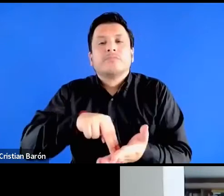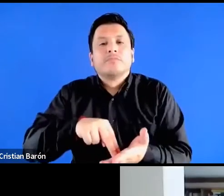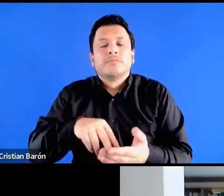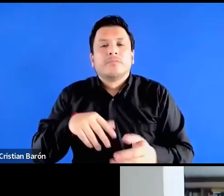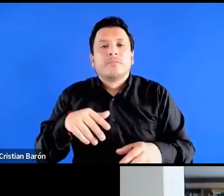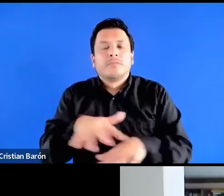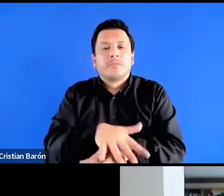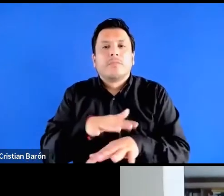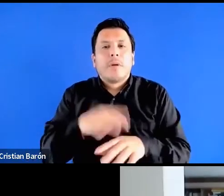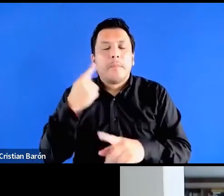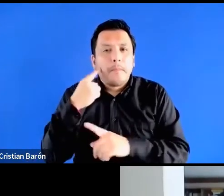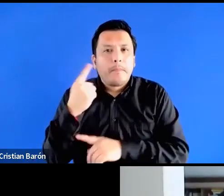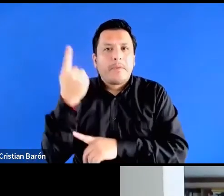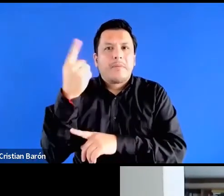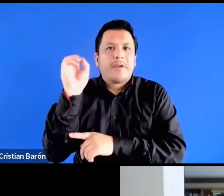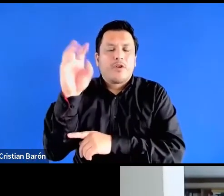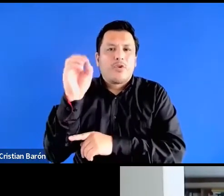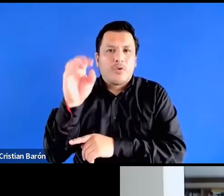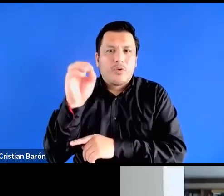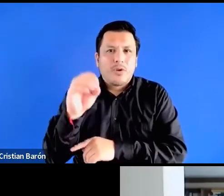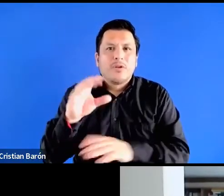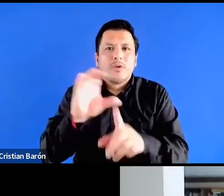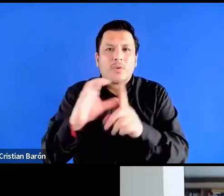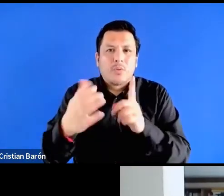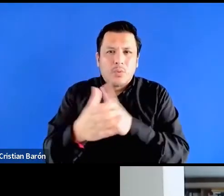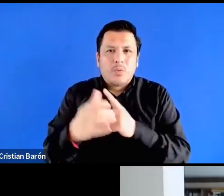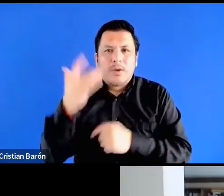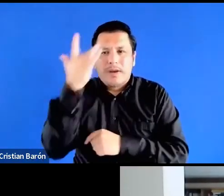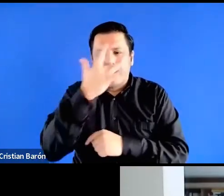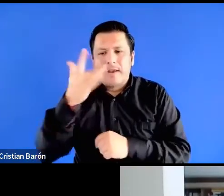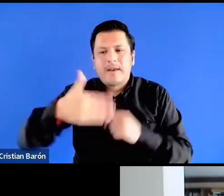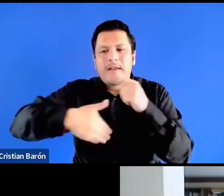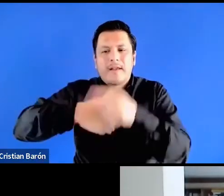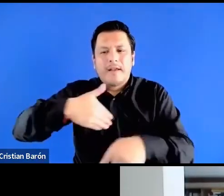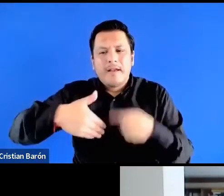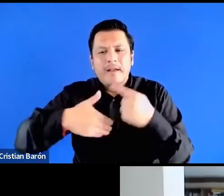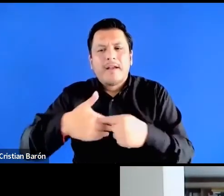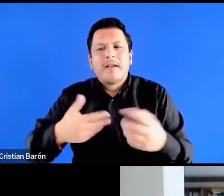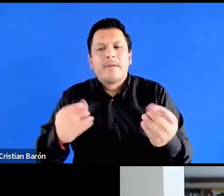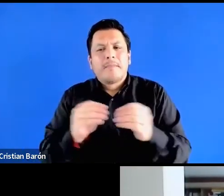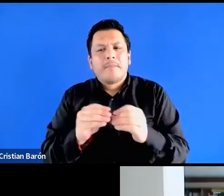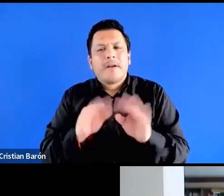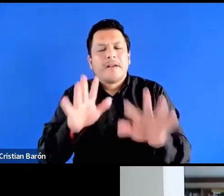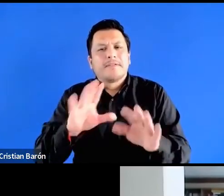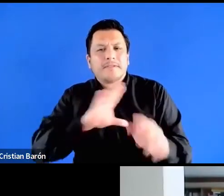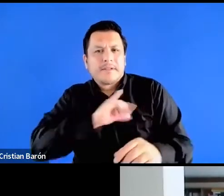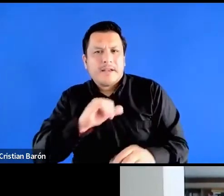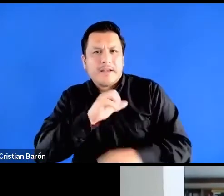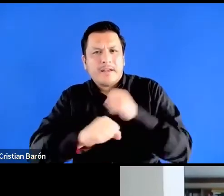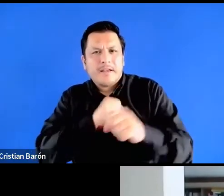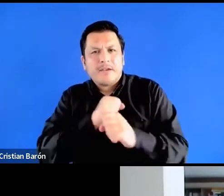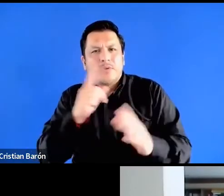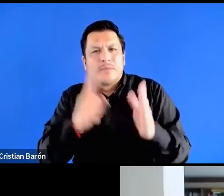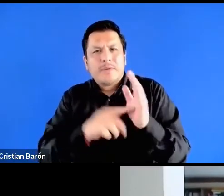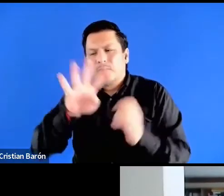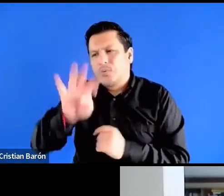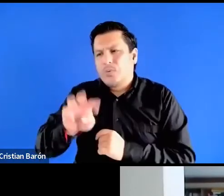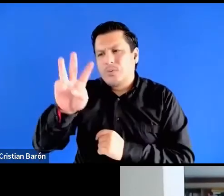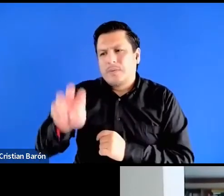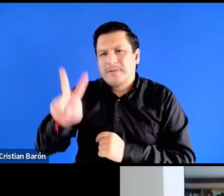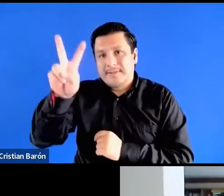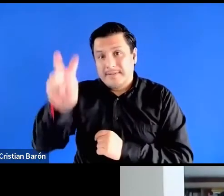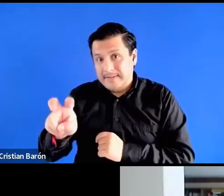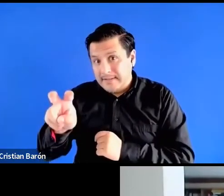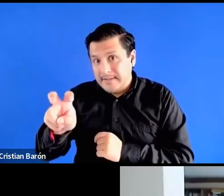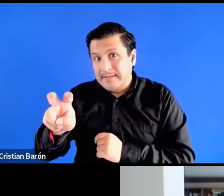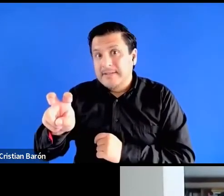congreso de la cultura negra de las Américas y un poco que ocurrió en Cali en el 97 hablando